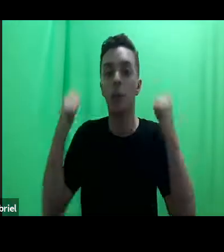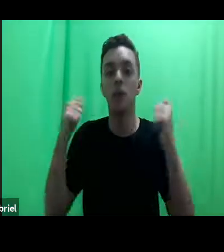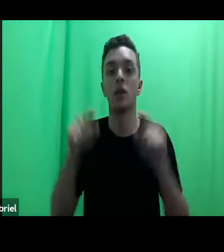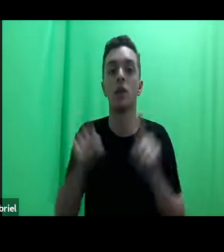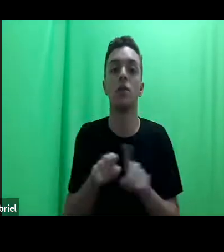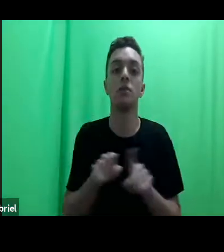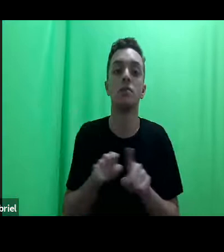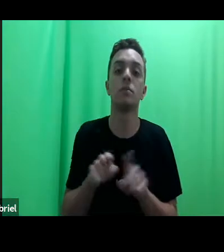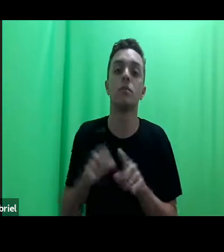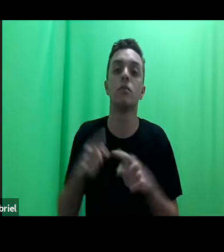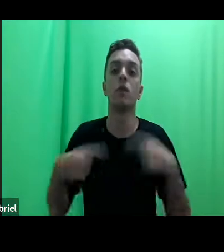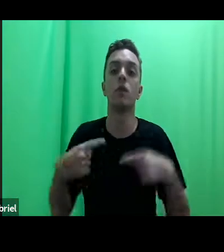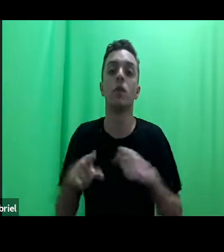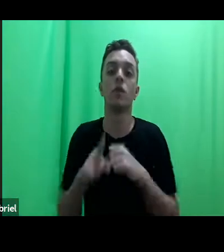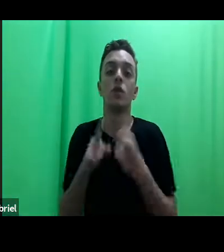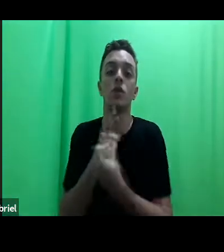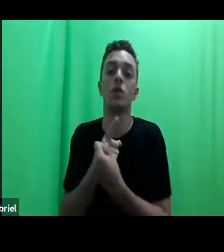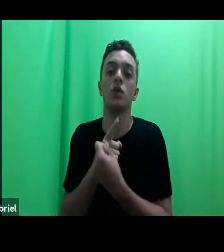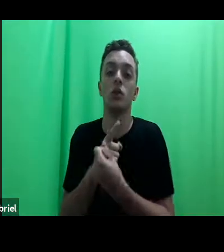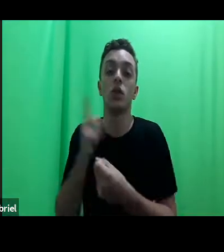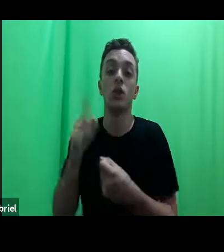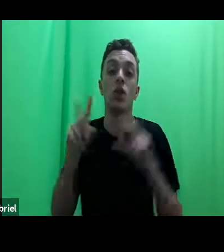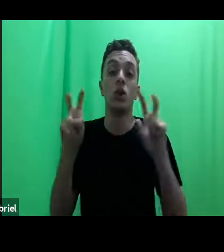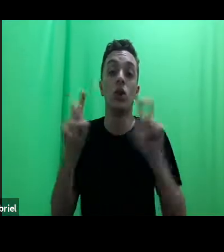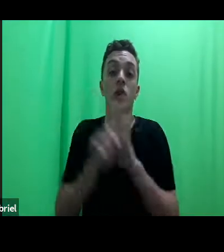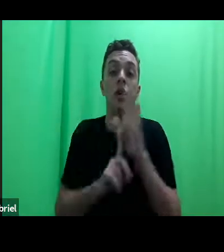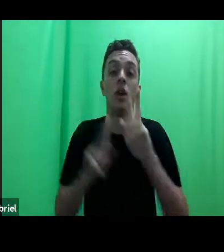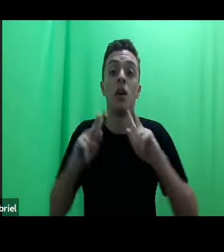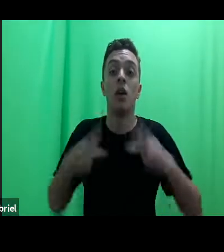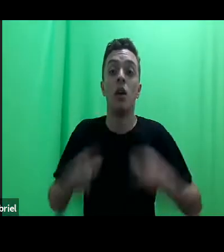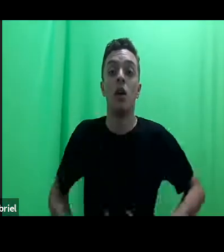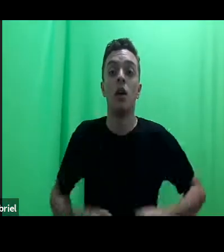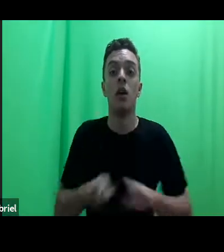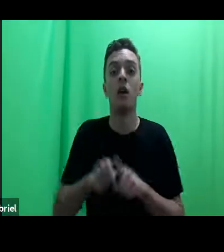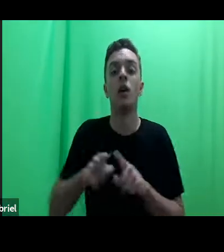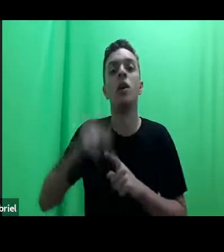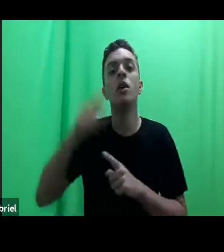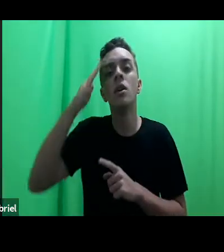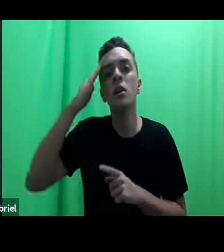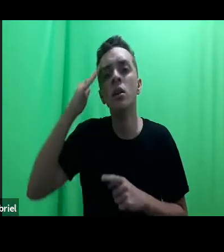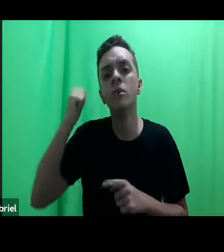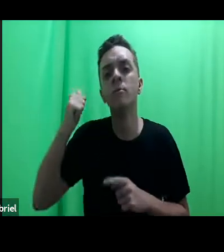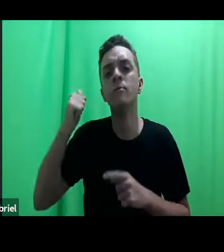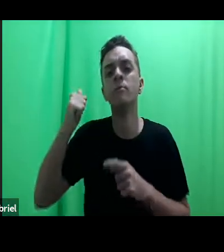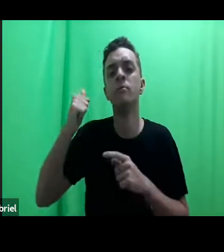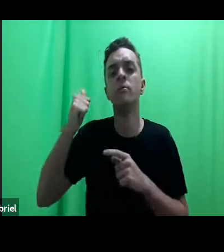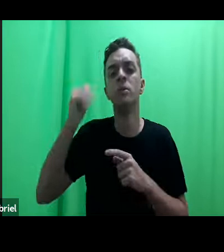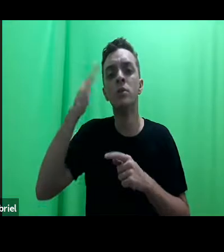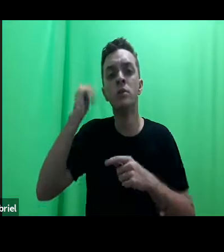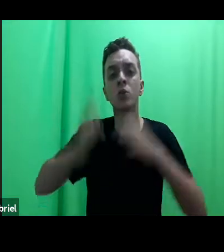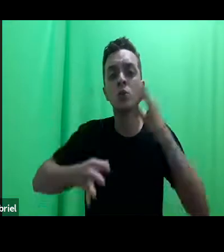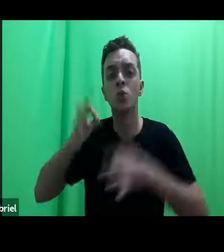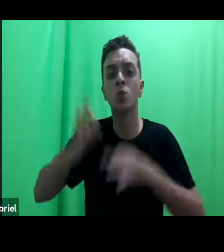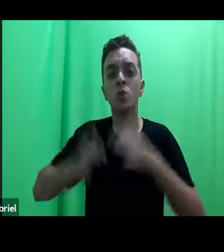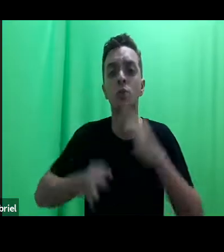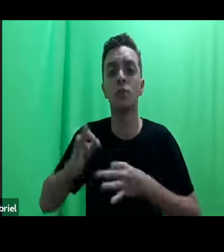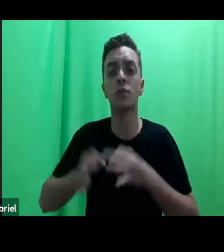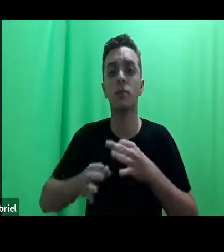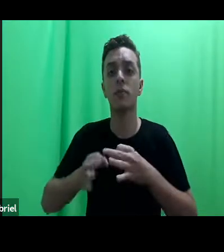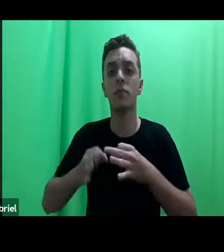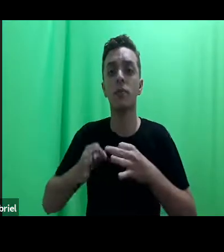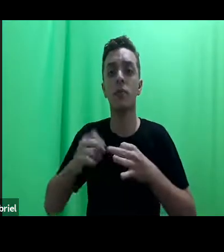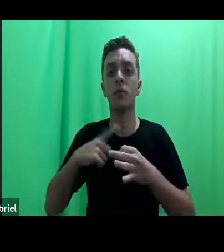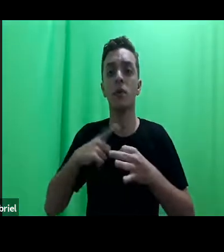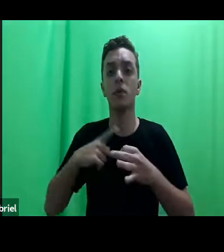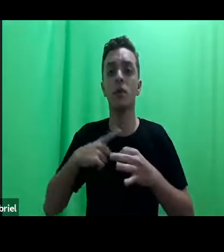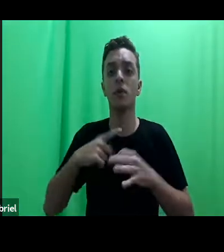sociais, inclusive sobre direitos humanos. O saber acadêmico, o saber jurídico oficial sobre direitos humanos não